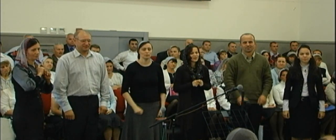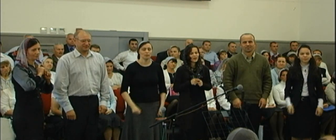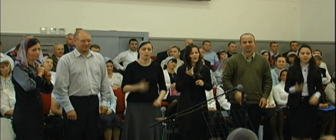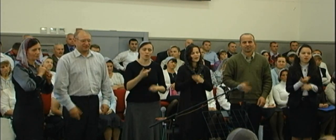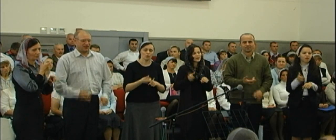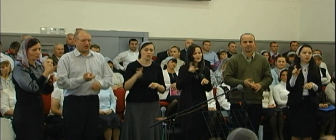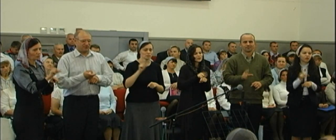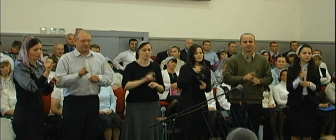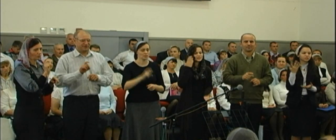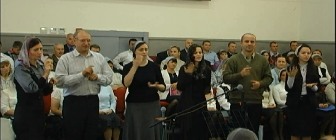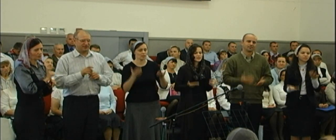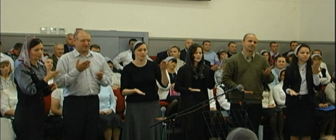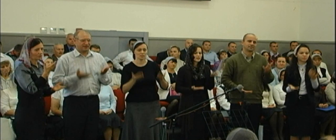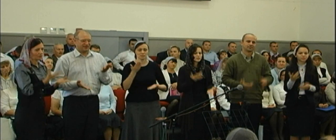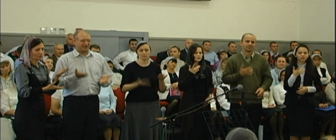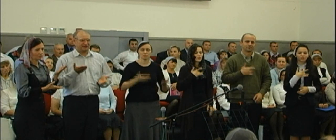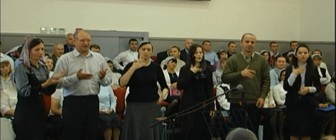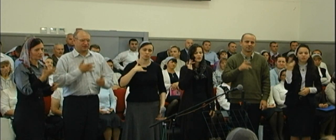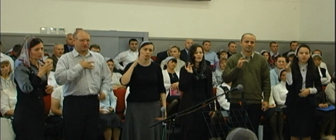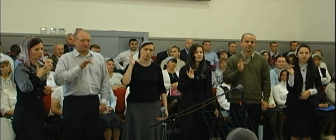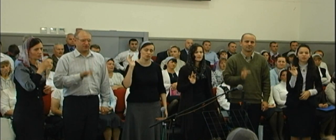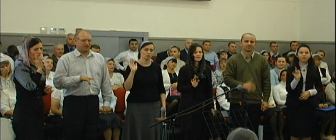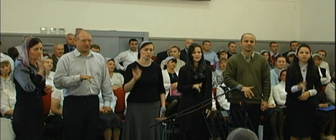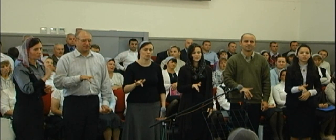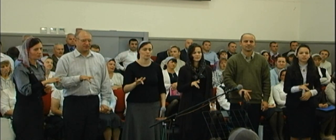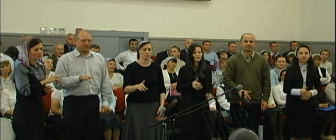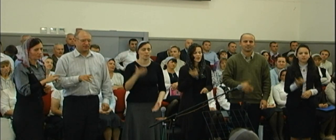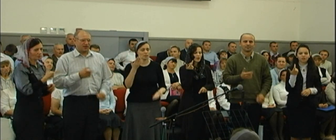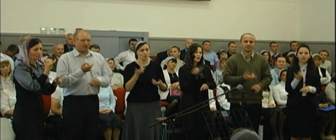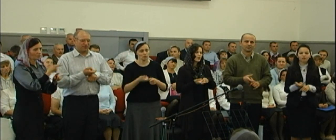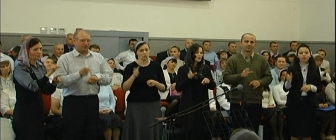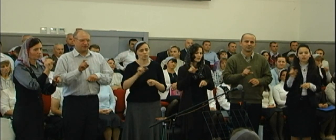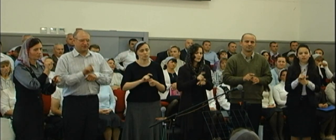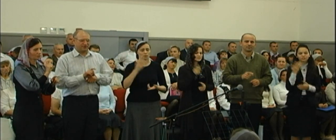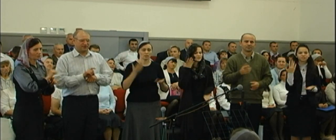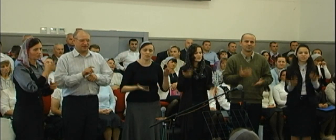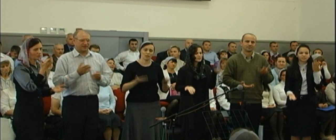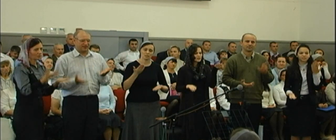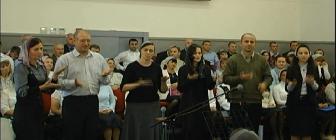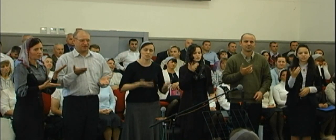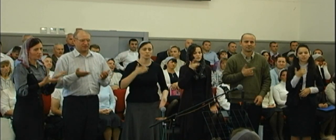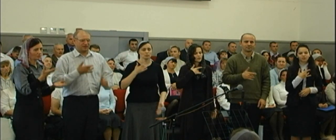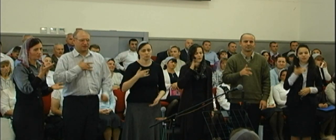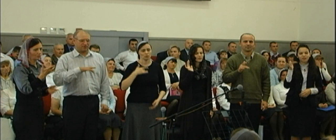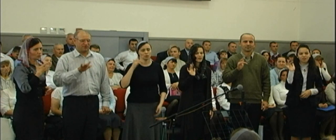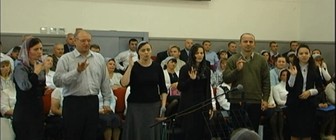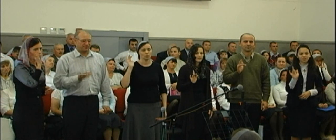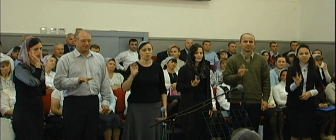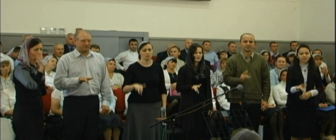О, не слишком ли строга О, не слишком ли